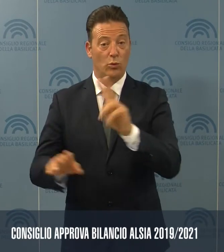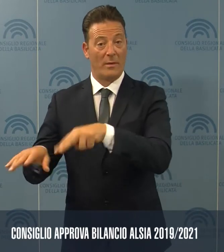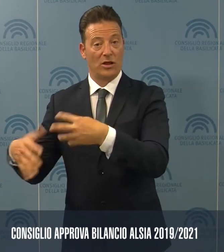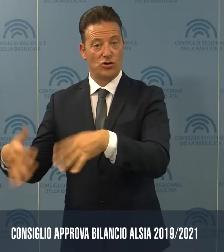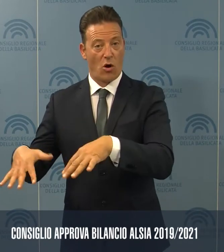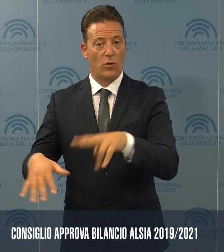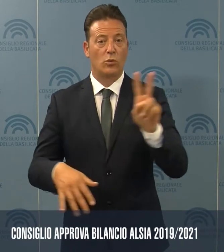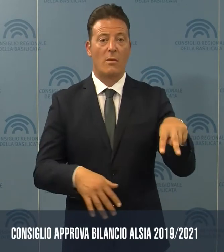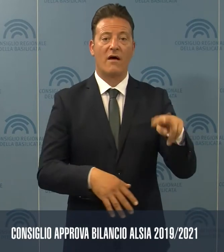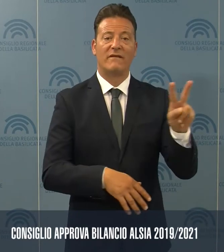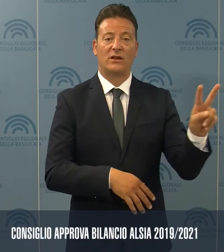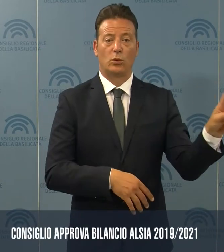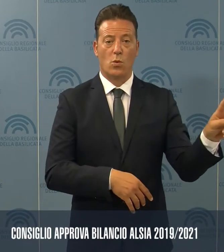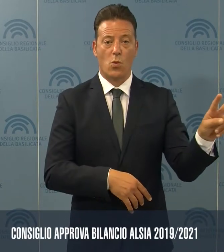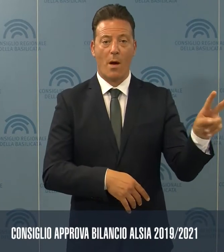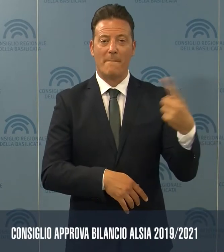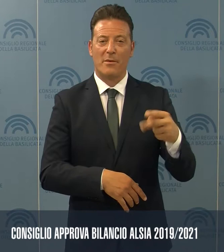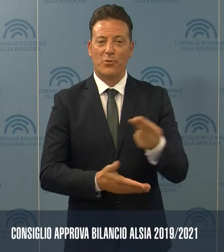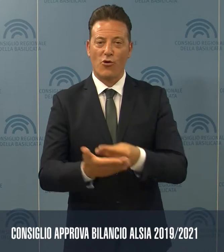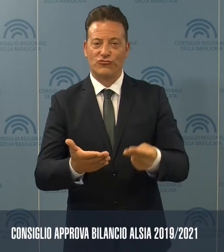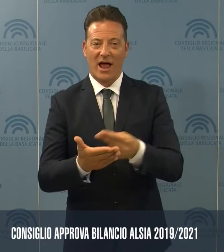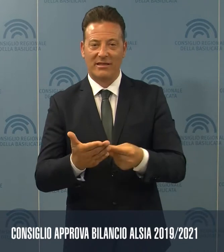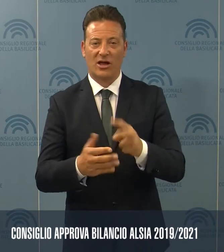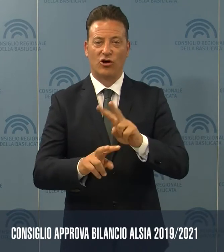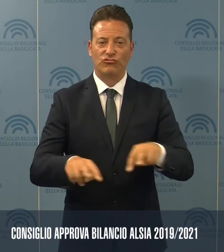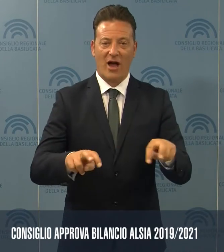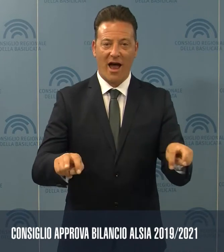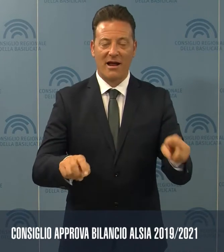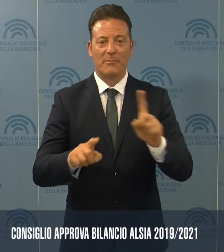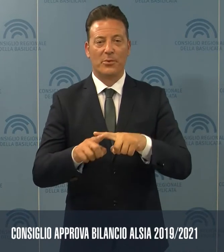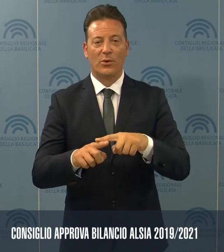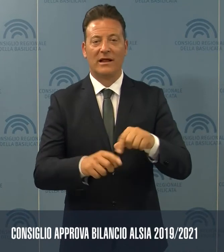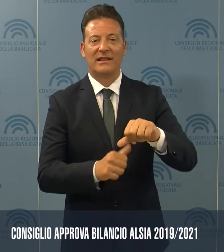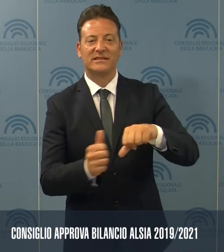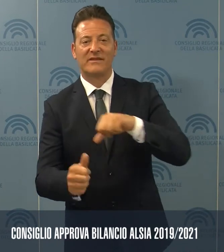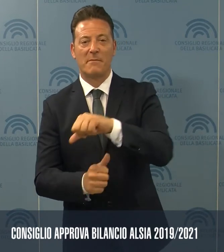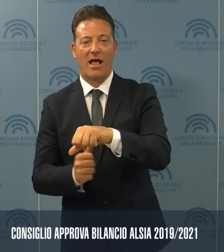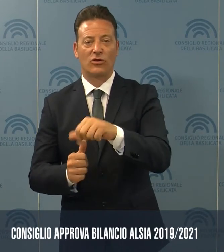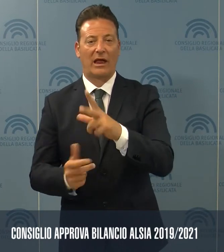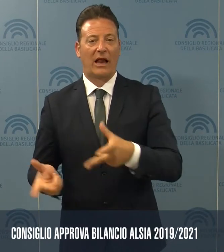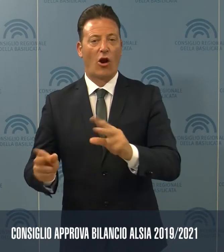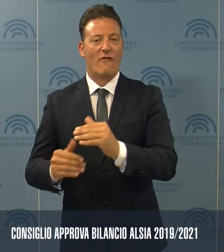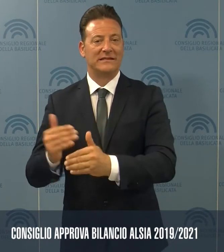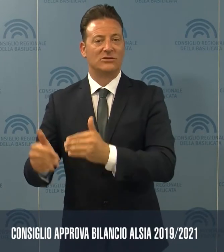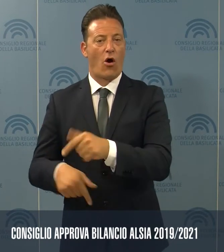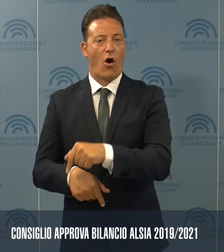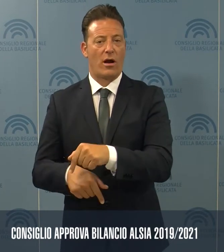-2022 per i progetti di ricerca e il trasferimento delle innovazioni è pari a